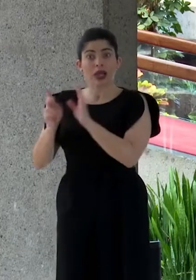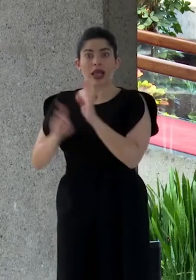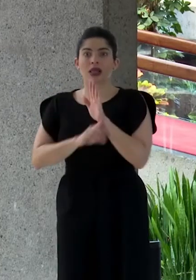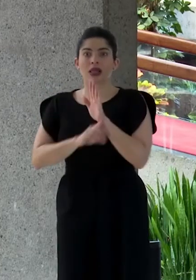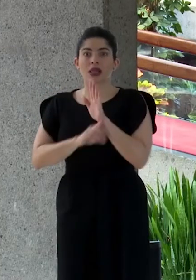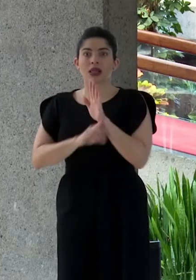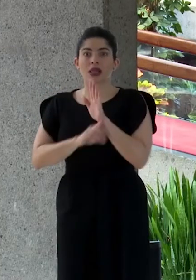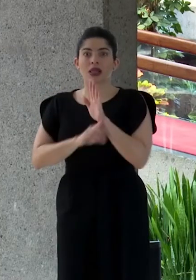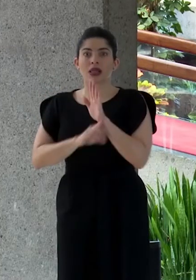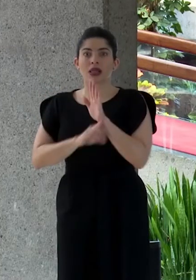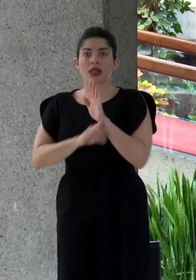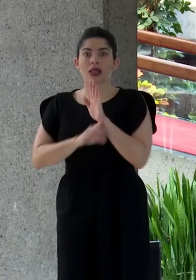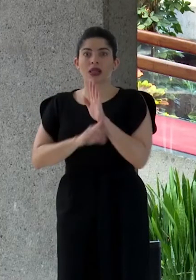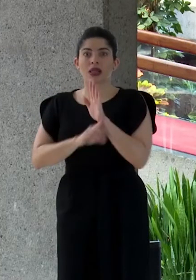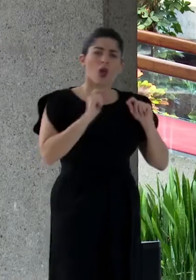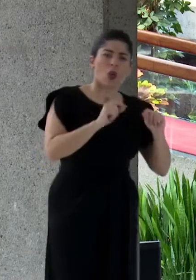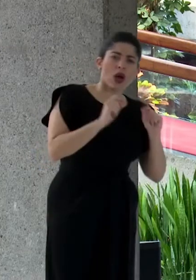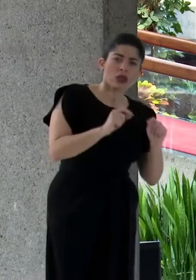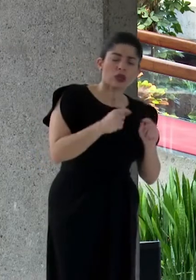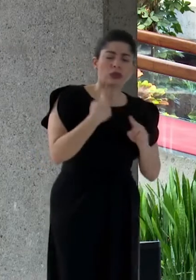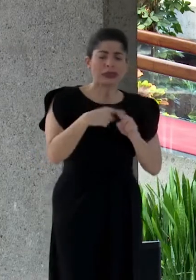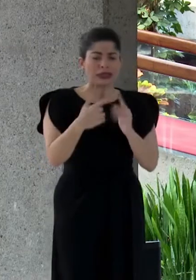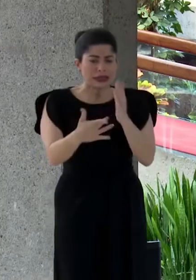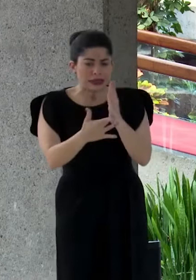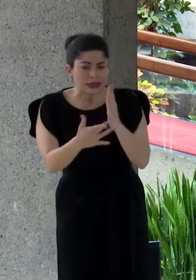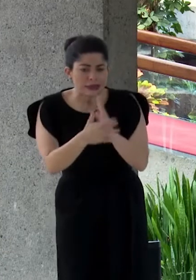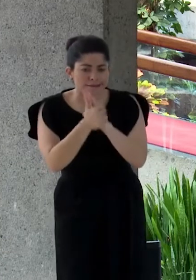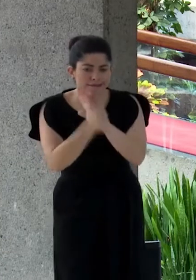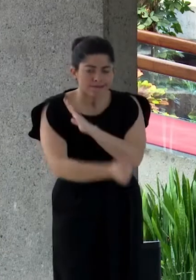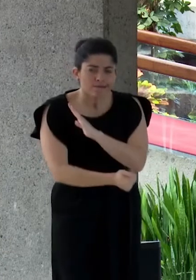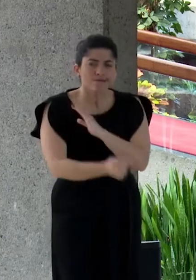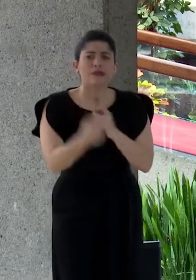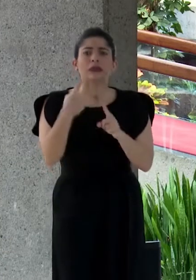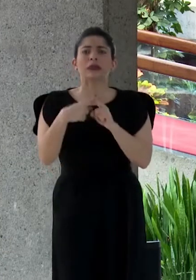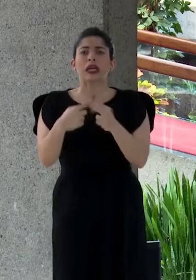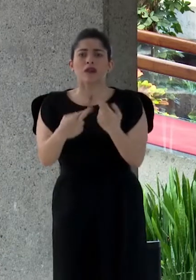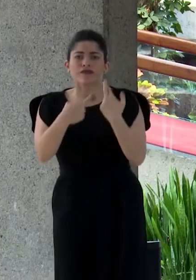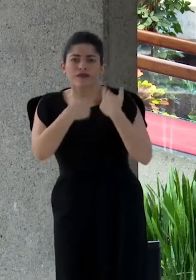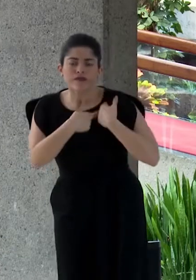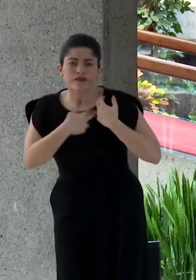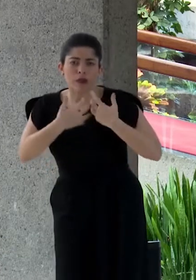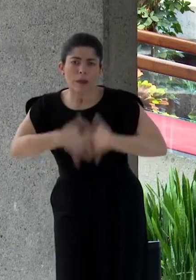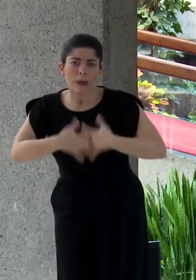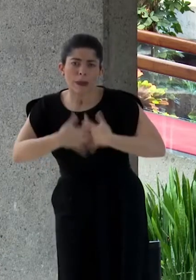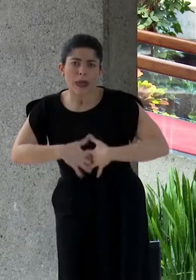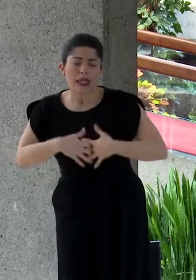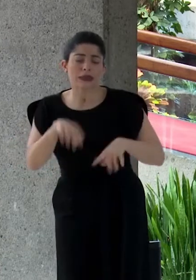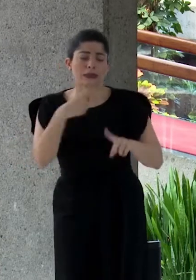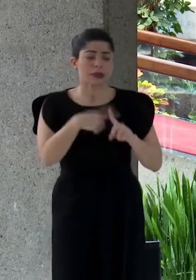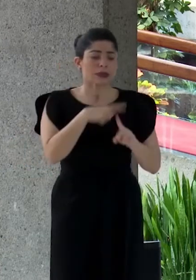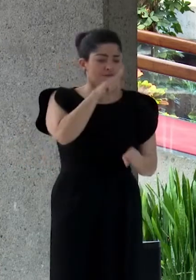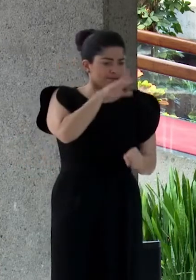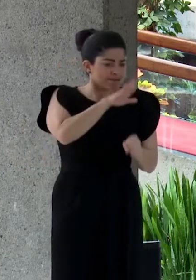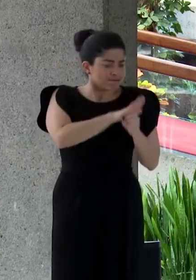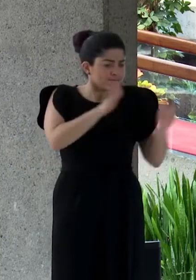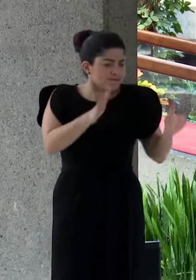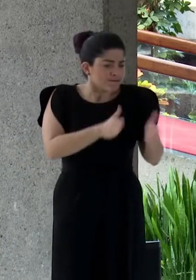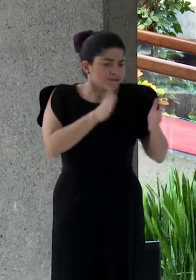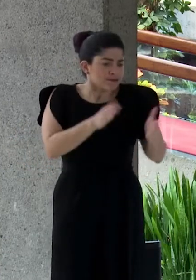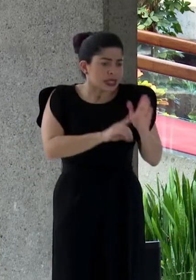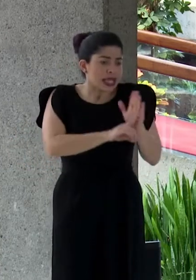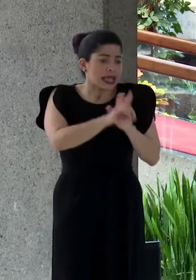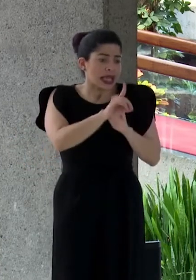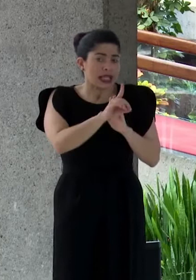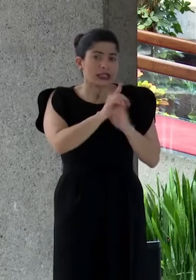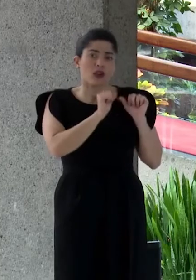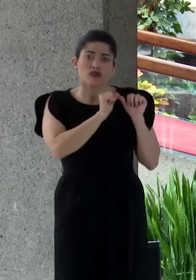través de la educación, las capacidades tecnológicas, la responsabilidad empresarial, el compromiso con el desarrollo sostenible